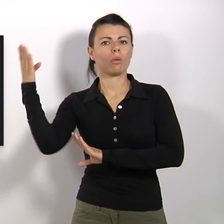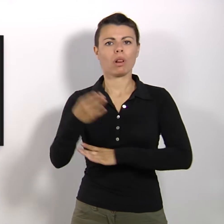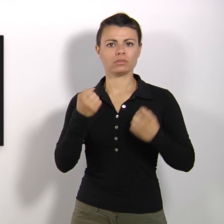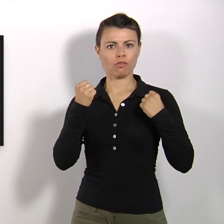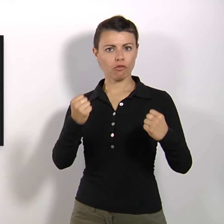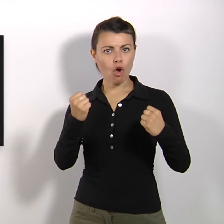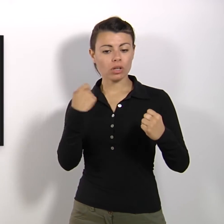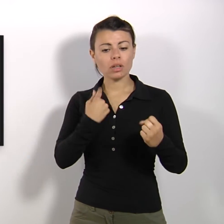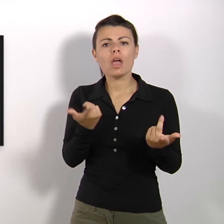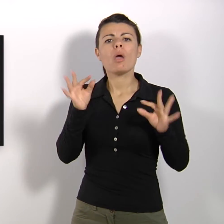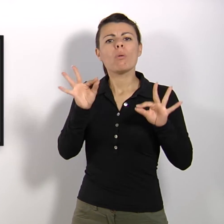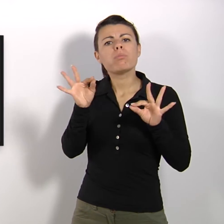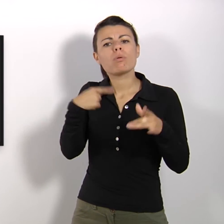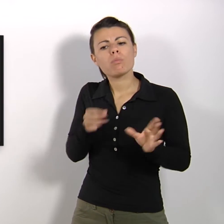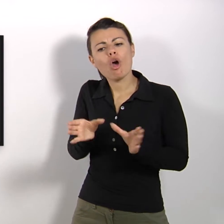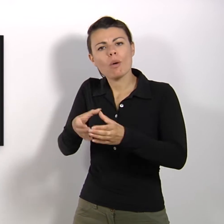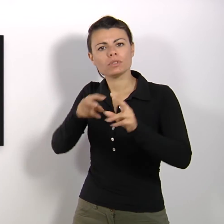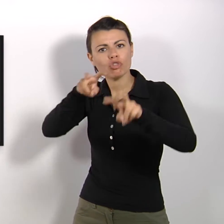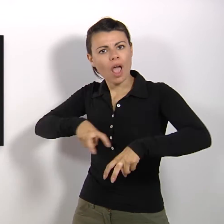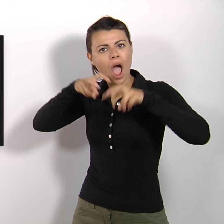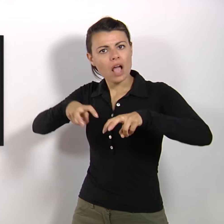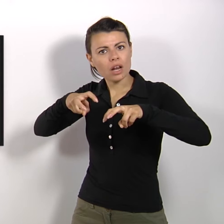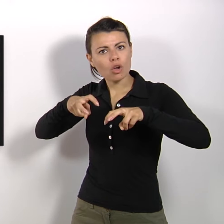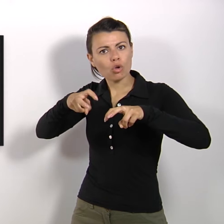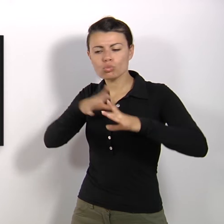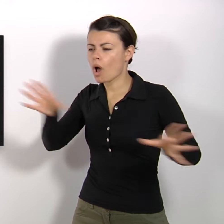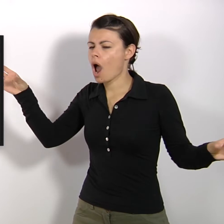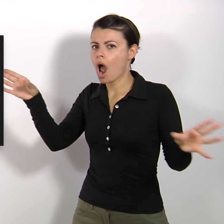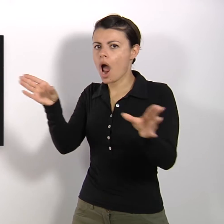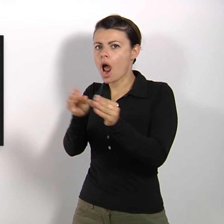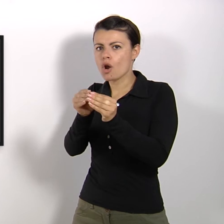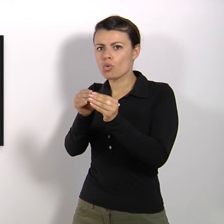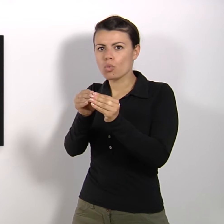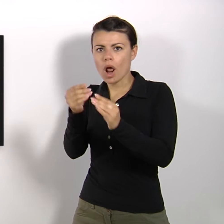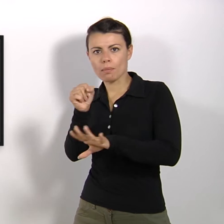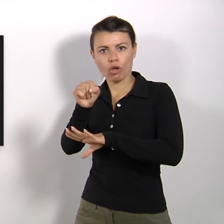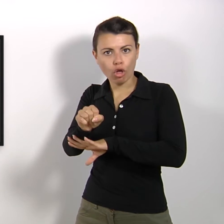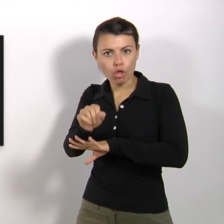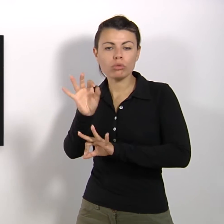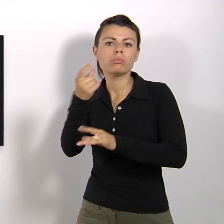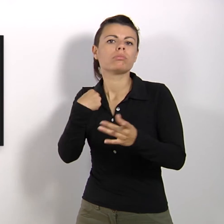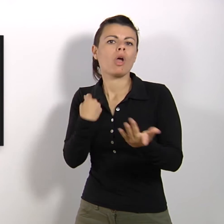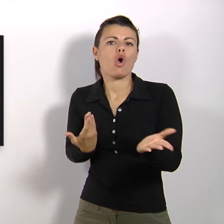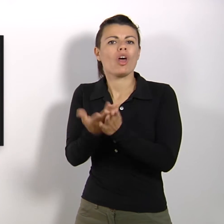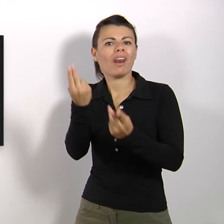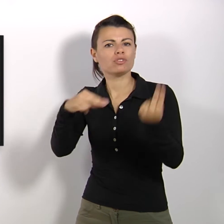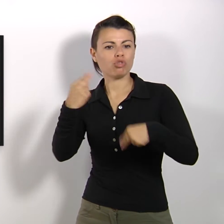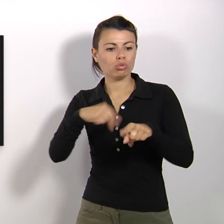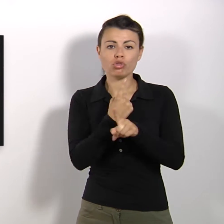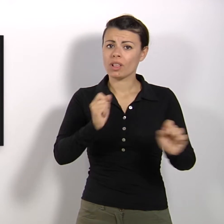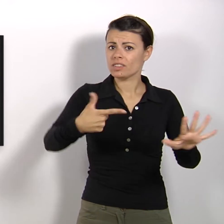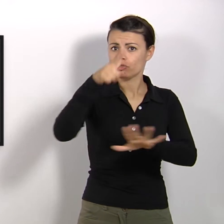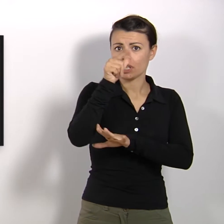Lombardia. La presa di posizione unanime è arrivata dalla Commissione Agricoltura che ha approvato una risoluzione che andrà al vaglio del Consiglio